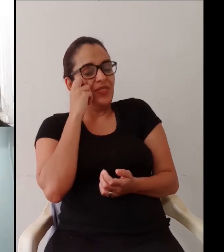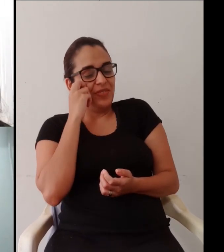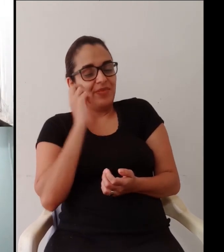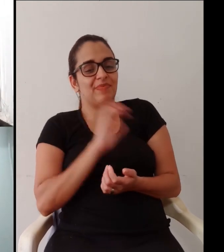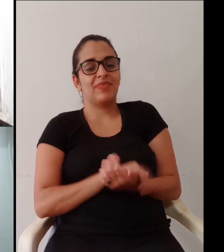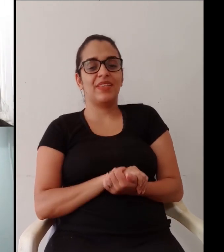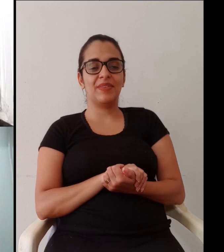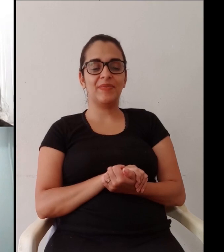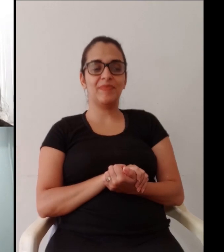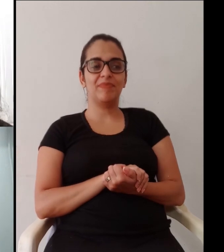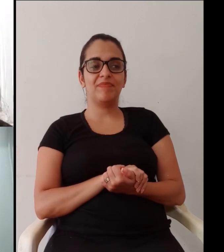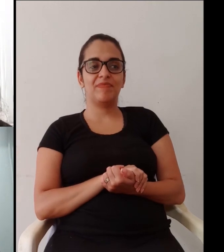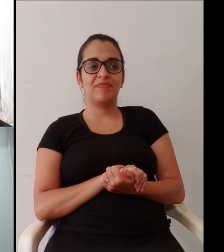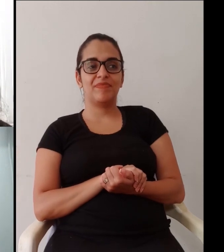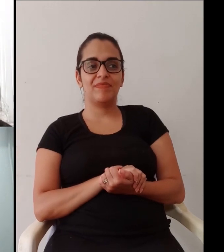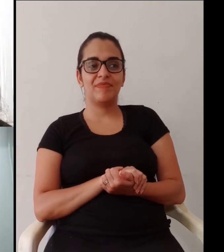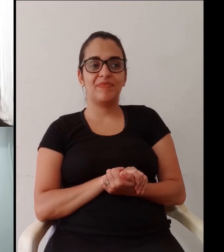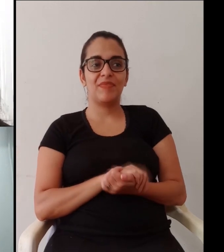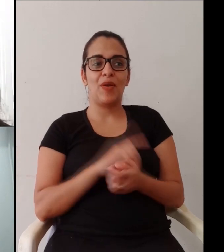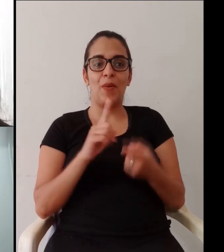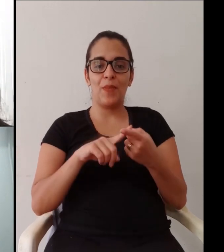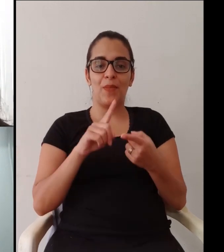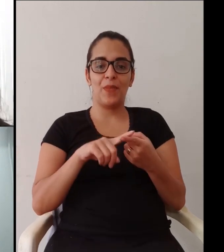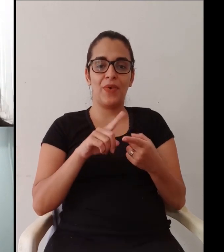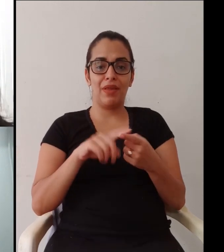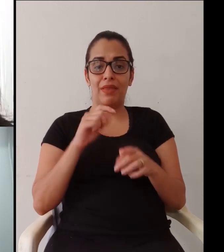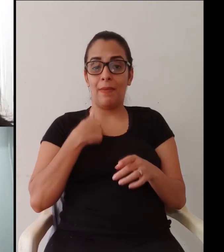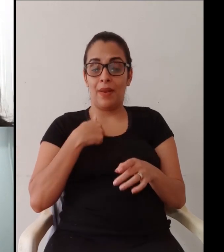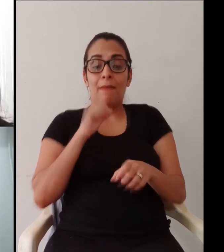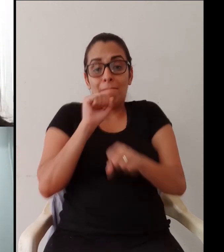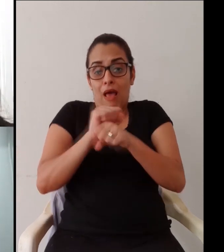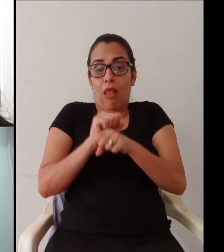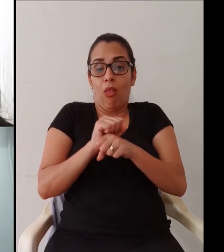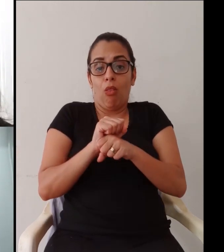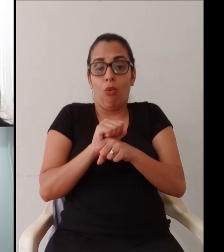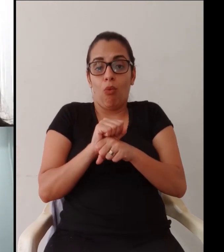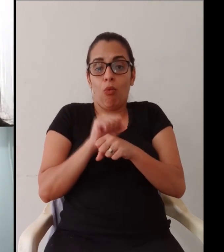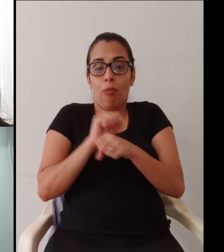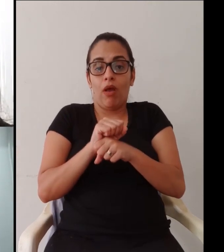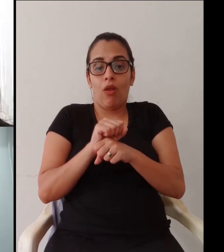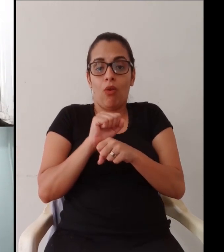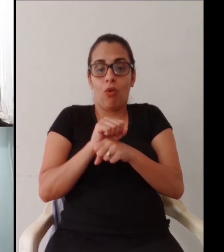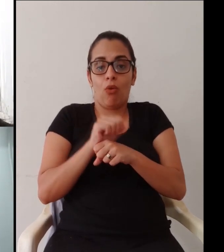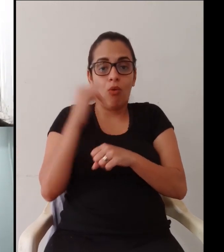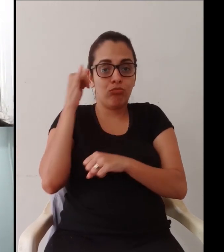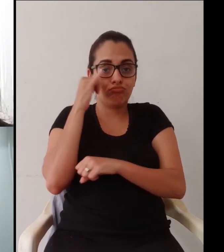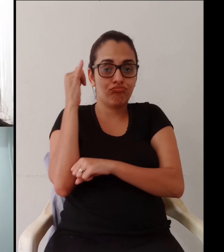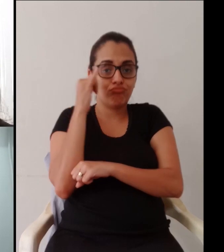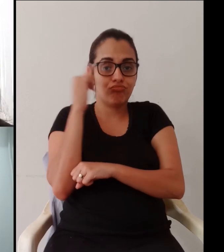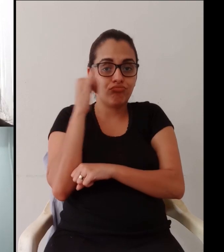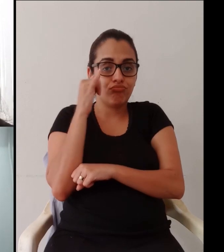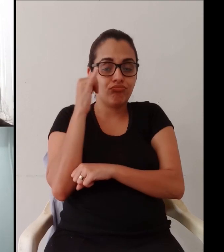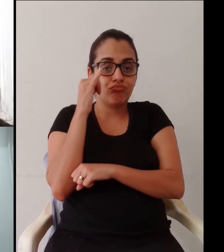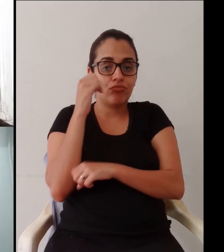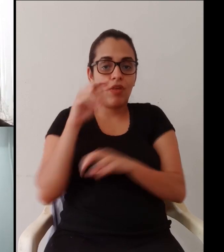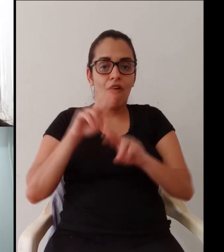tem que desculpar a gente por algum equívoco. Eu sou muito dímida para isso. Não me dê bem,